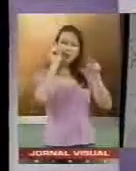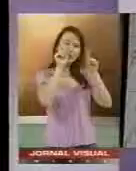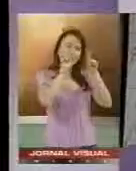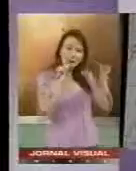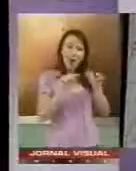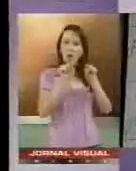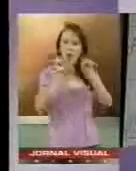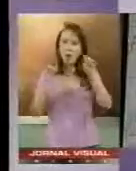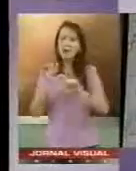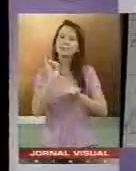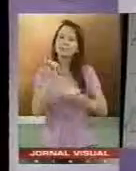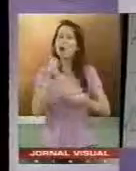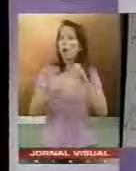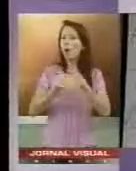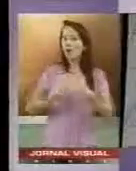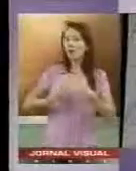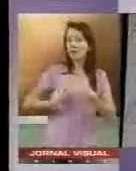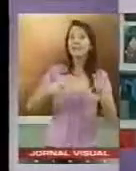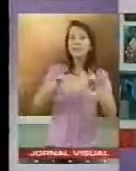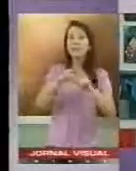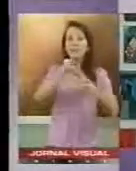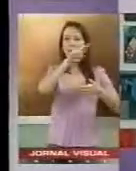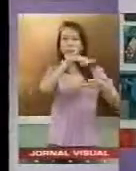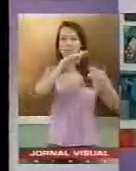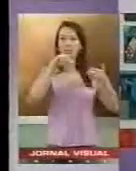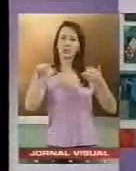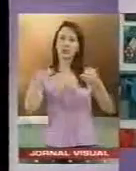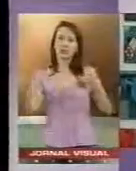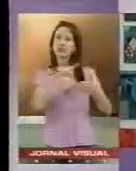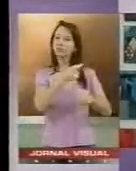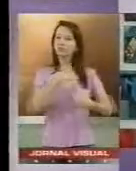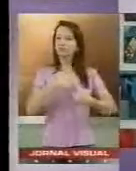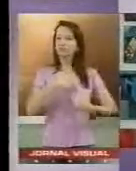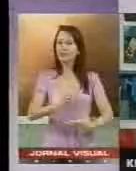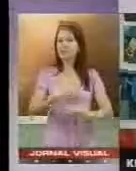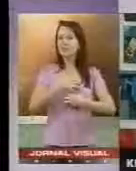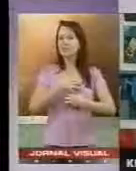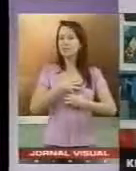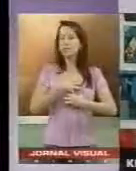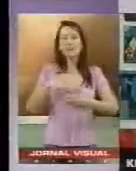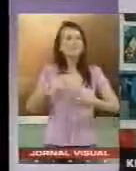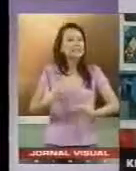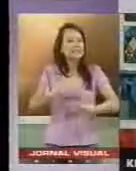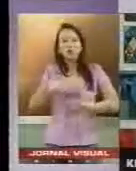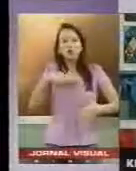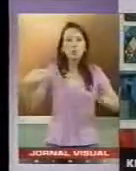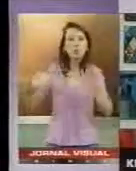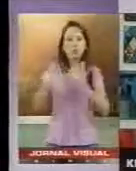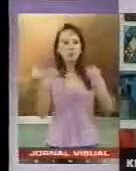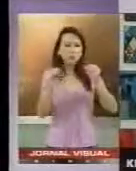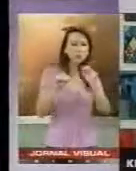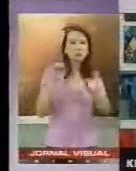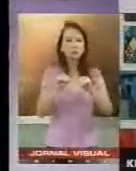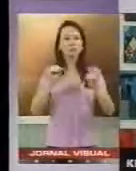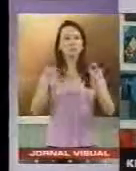cotidiano, vivências que também estão nas pinturas. É bom que a gente pode se inspirar, jogar tudo o que a gente sente num